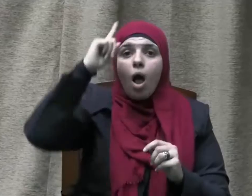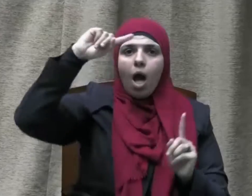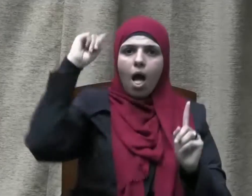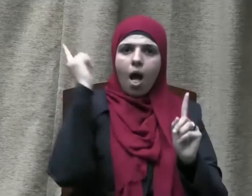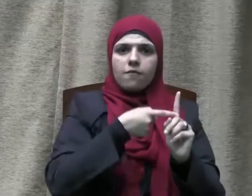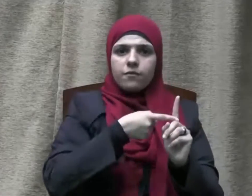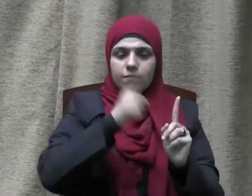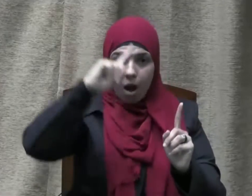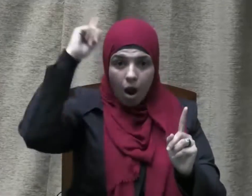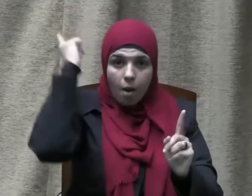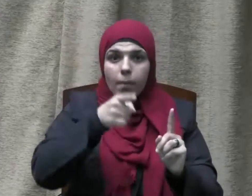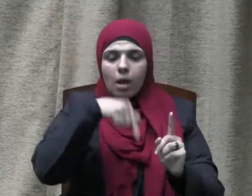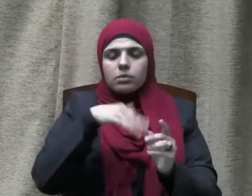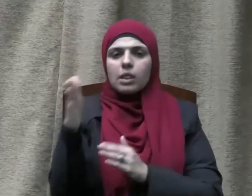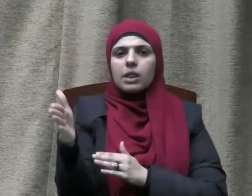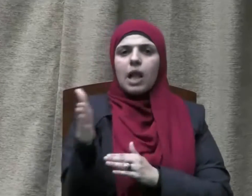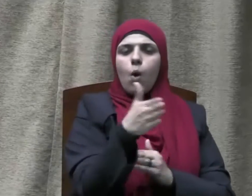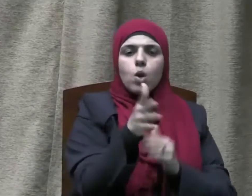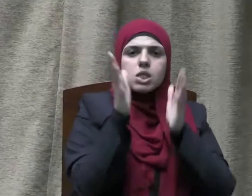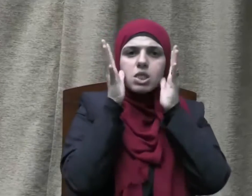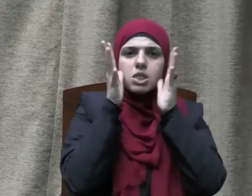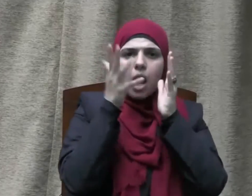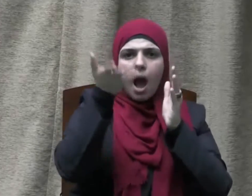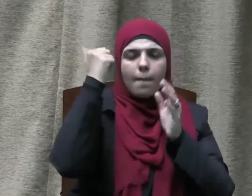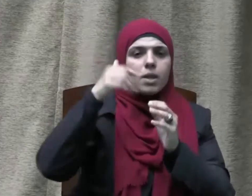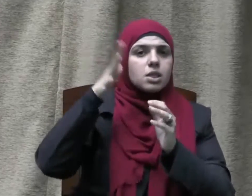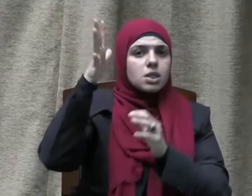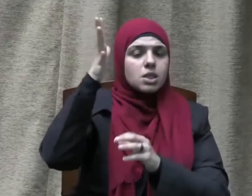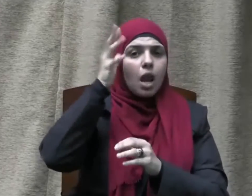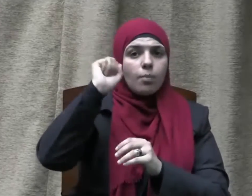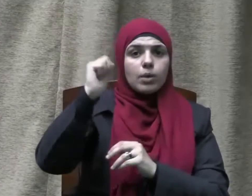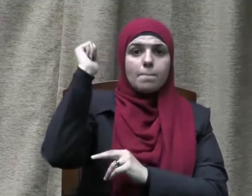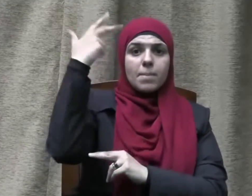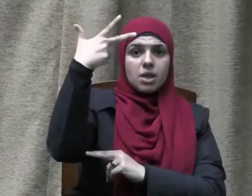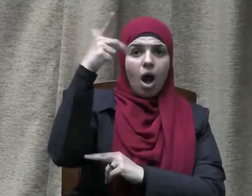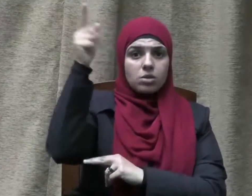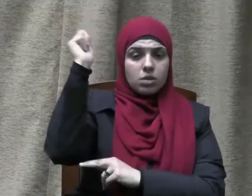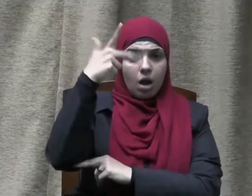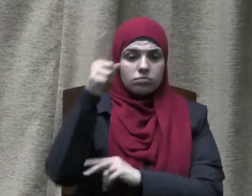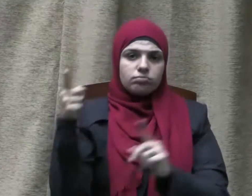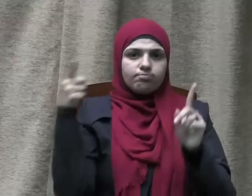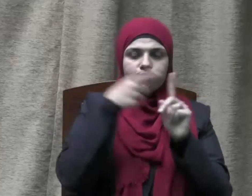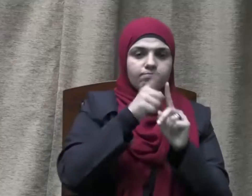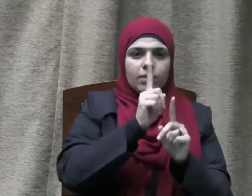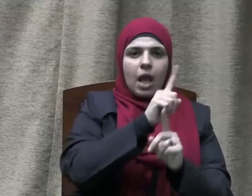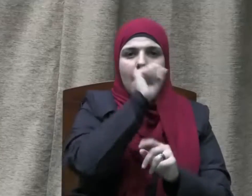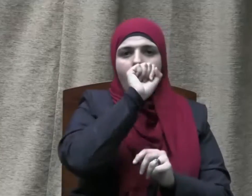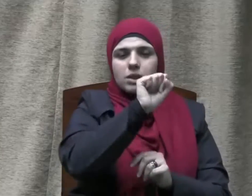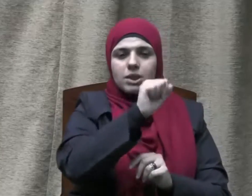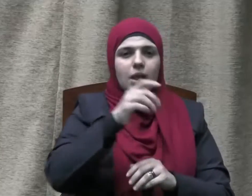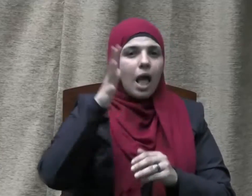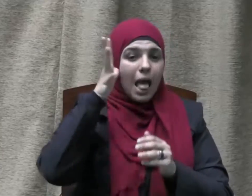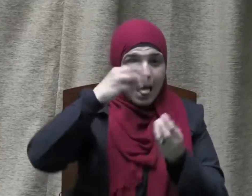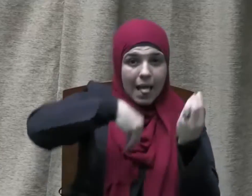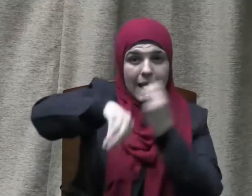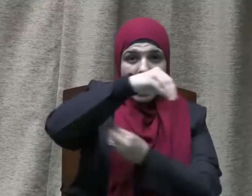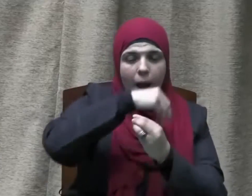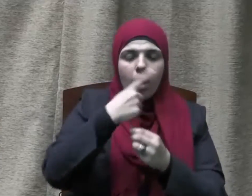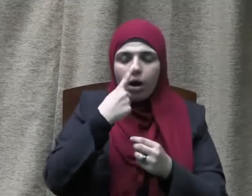الإلهي بالتحول في الصلاة من المسجد الأقصى إلى المسجد الحرام استجاب المؤمنون لهذا الأمر